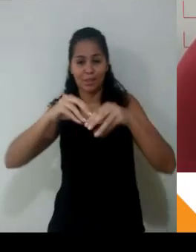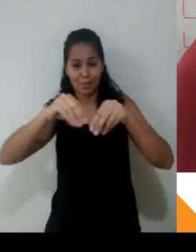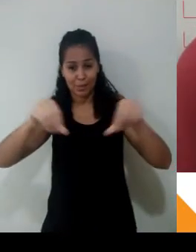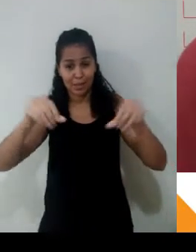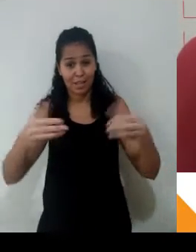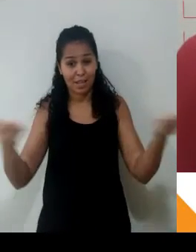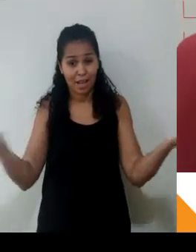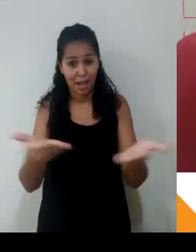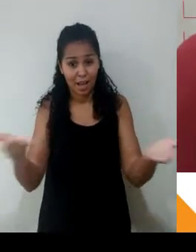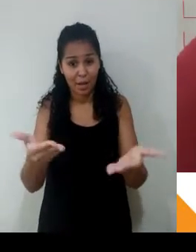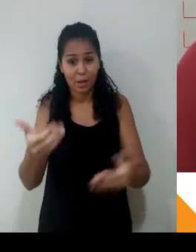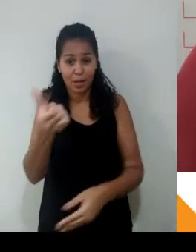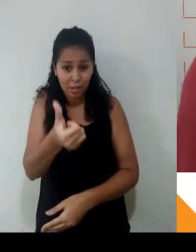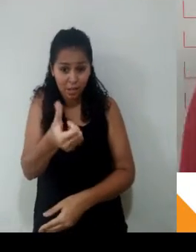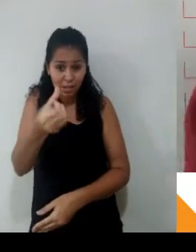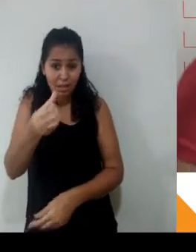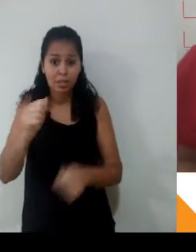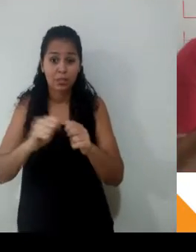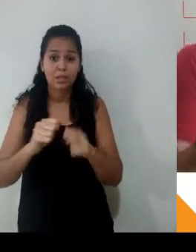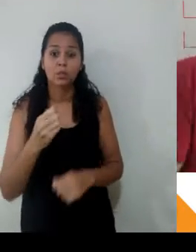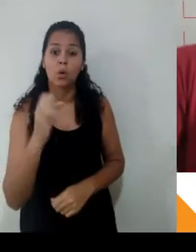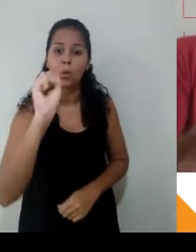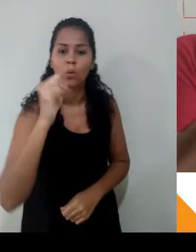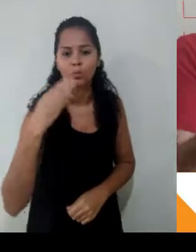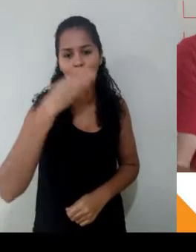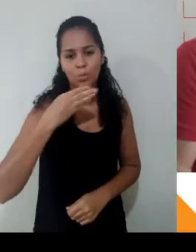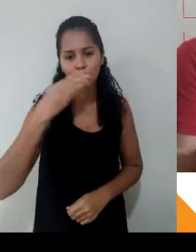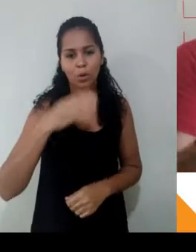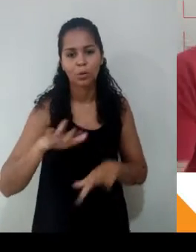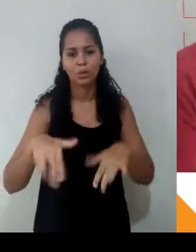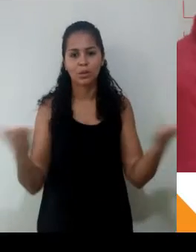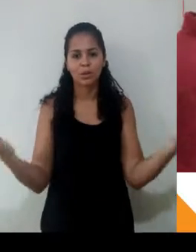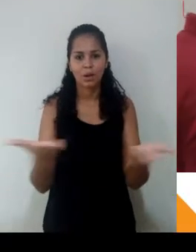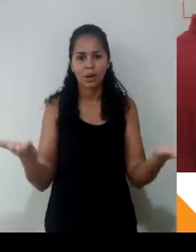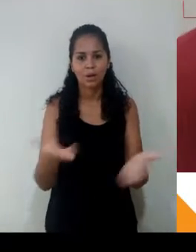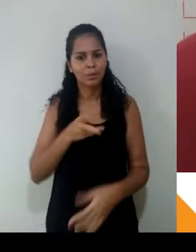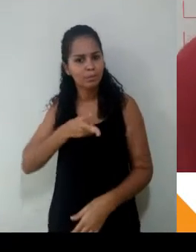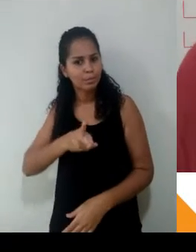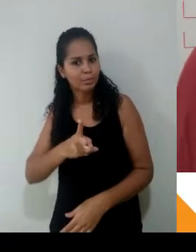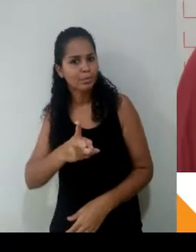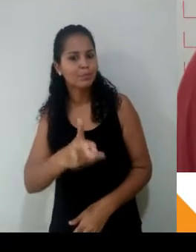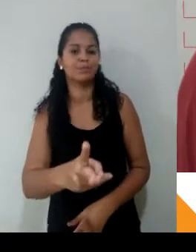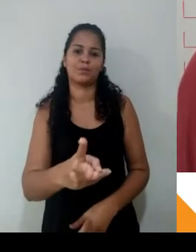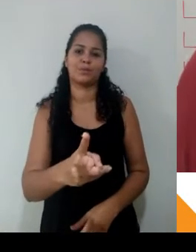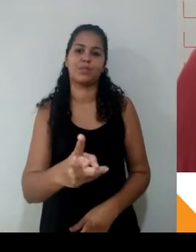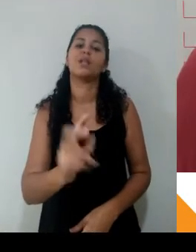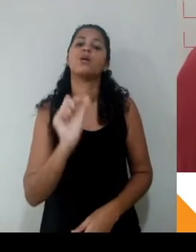bolos. Então, aqui embaixo, pra manter a proporção, muito bem. Pra manter a proporção, eu preciso